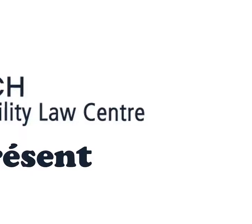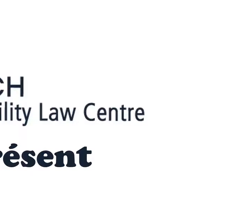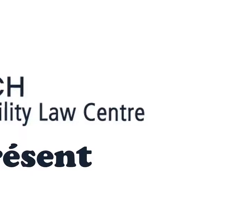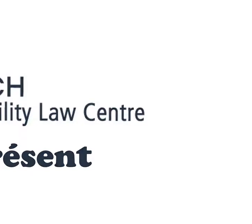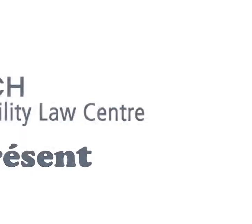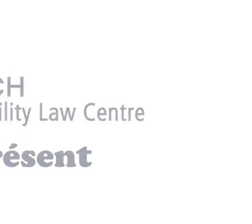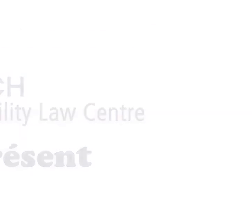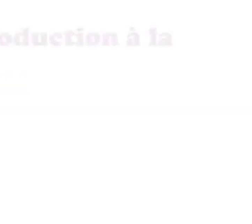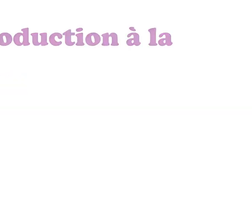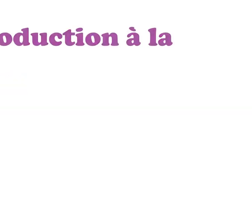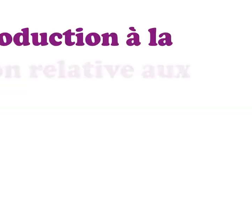Musique